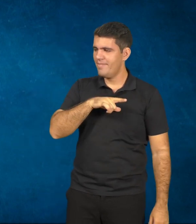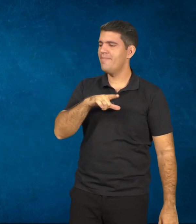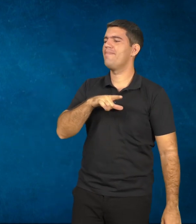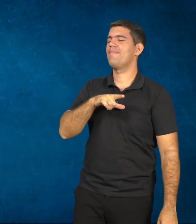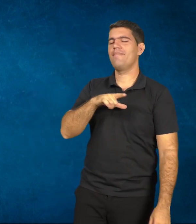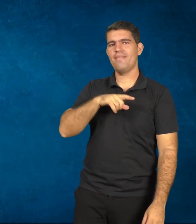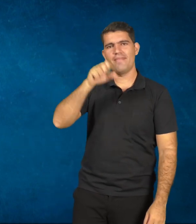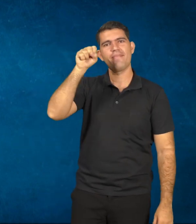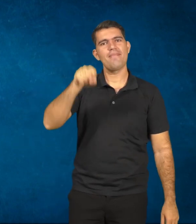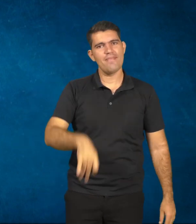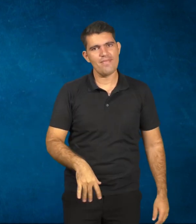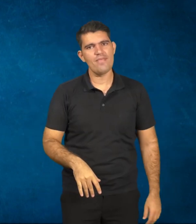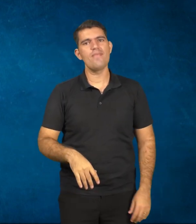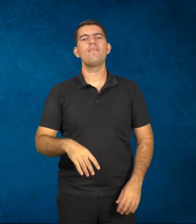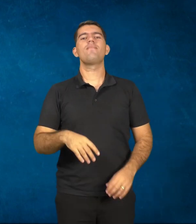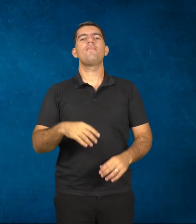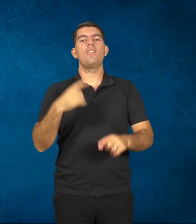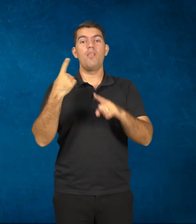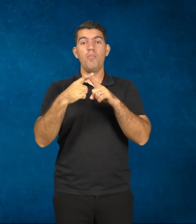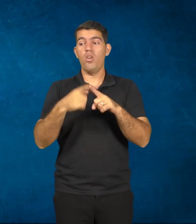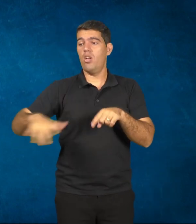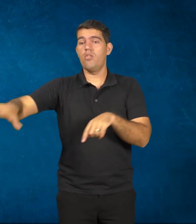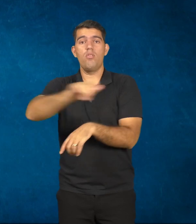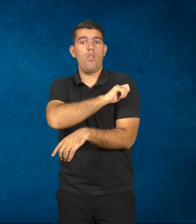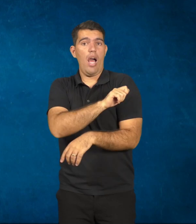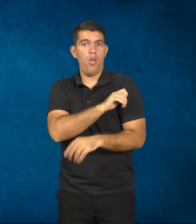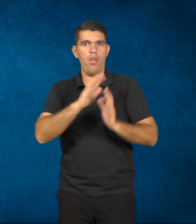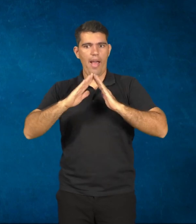quando os alunos têm um acesso à tecnologia em casa.